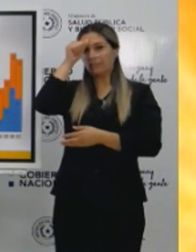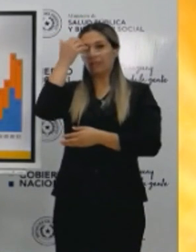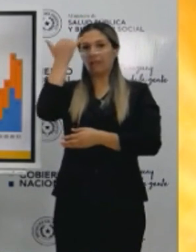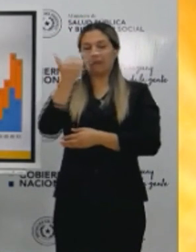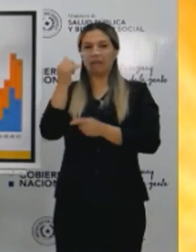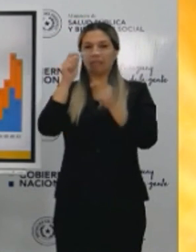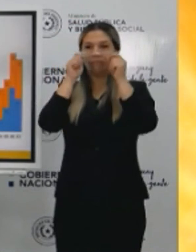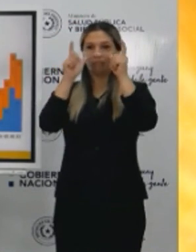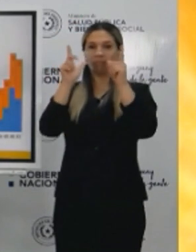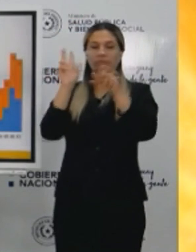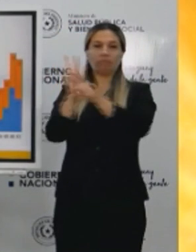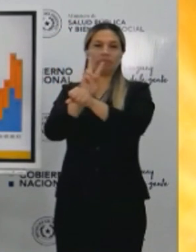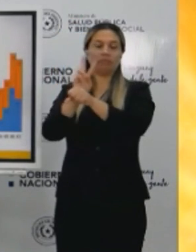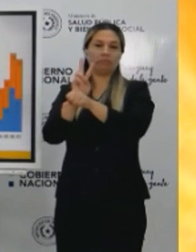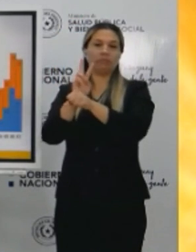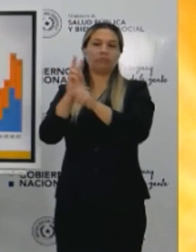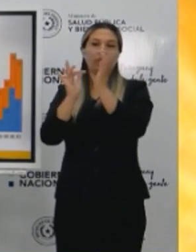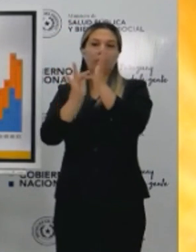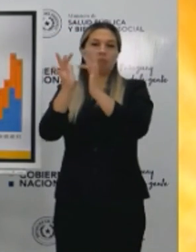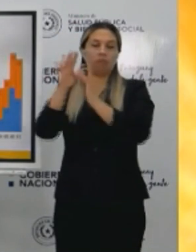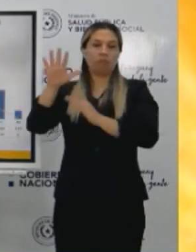alerta el departamento de Cordillera.